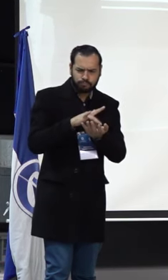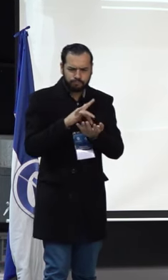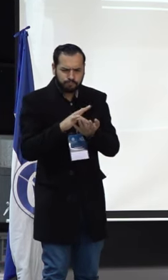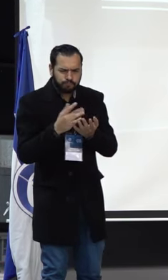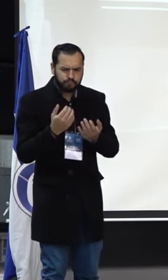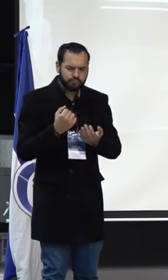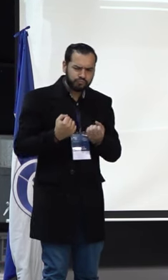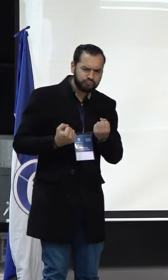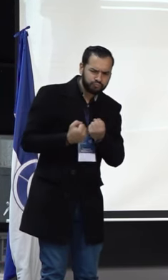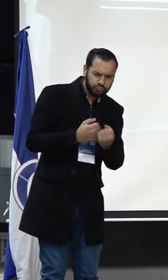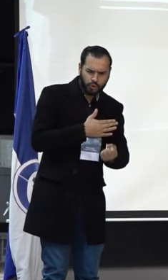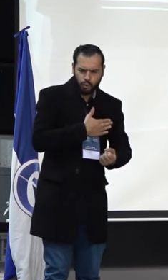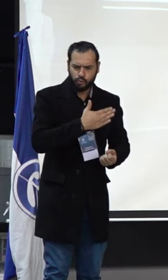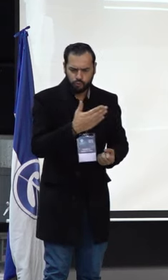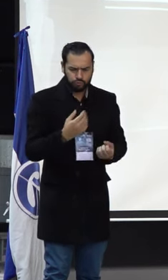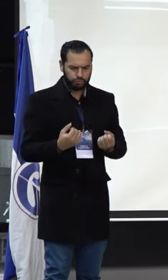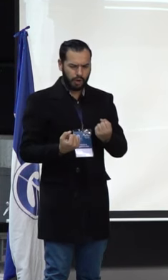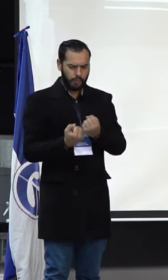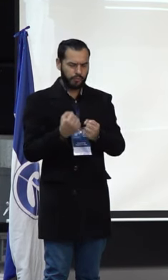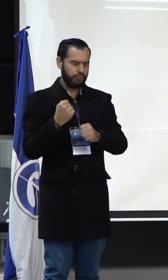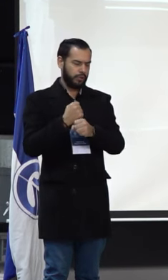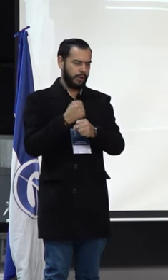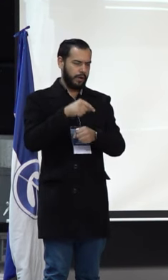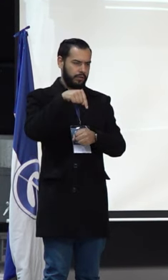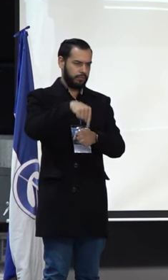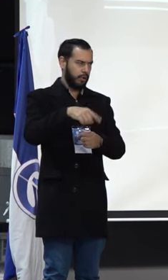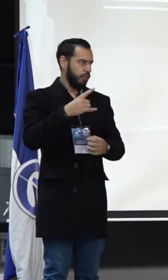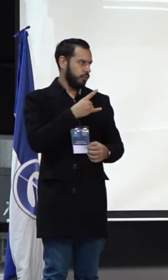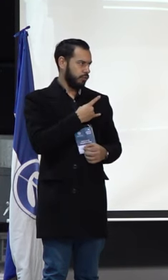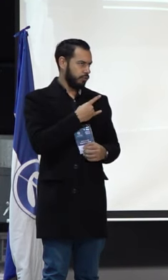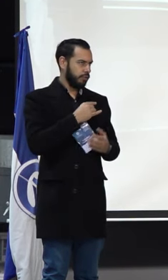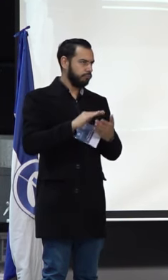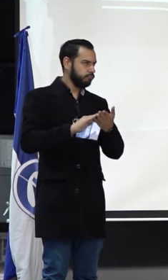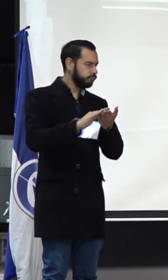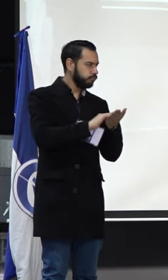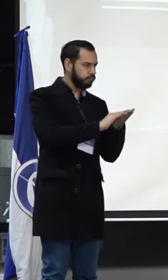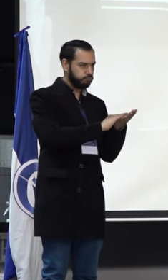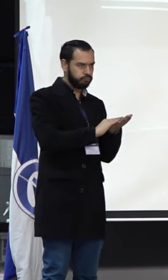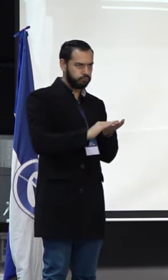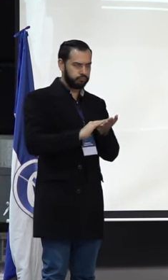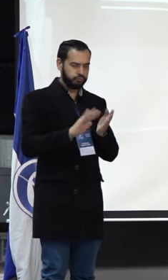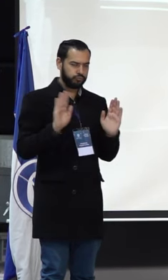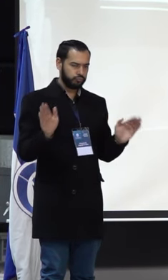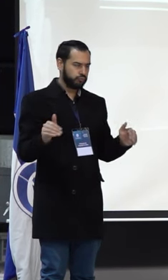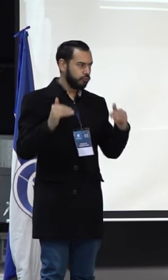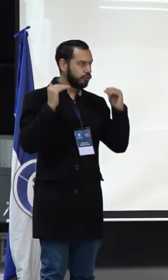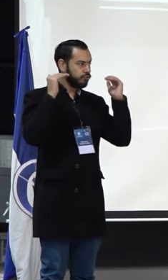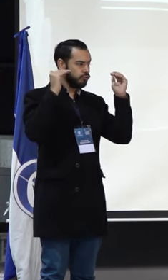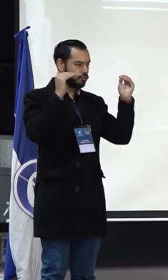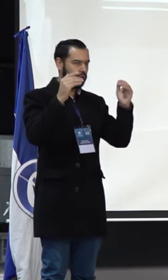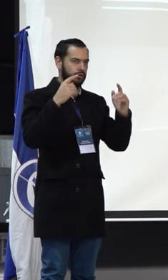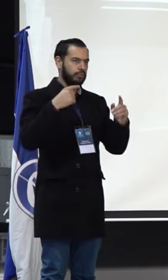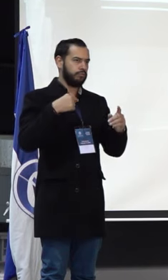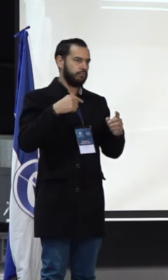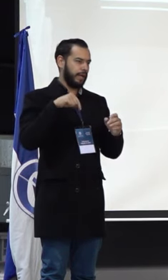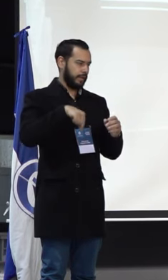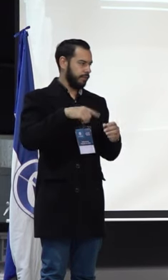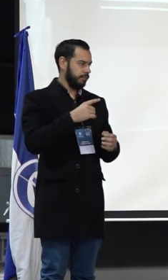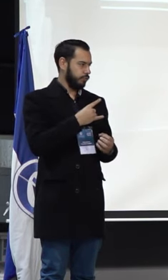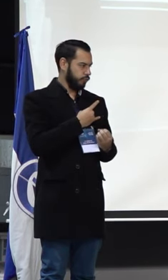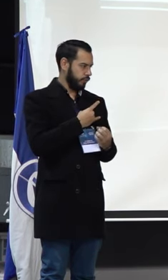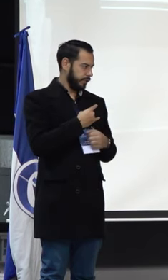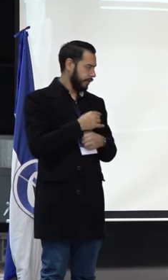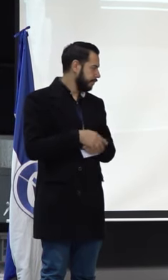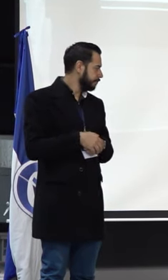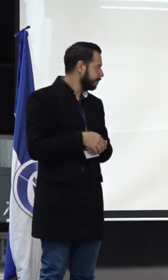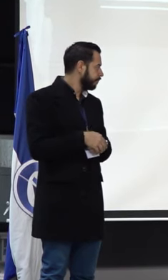dispuestos, dispuestas a trabajar por el adecuamiento cada vez superior de nuestra alma mater. Angélica,